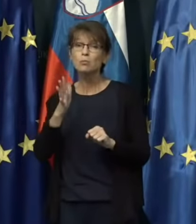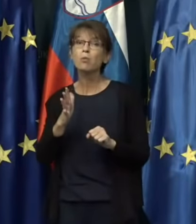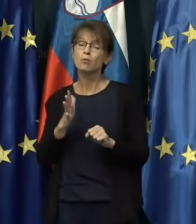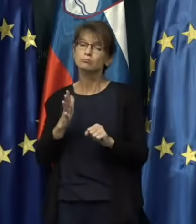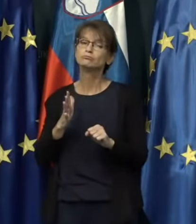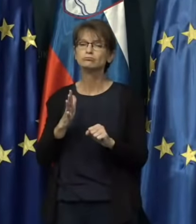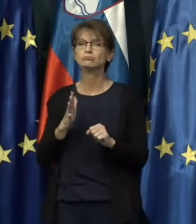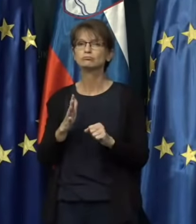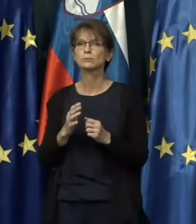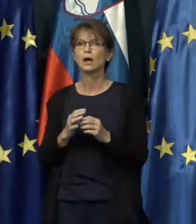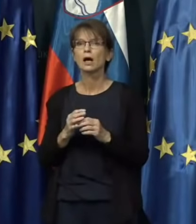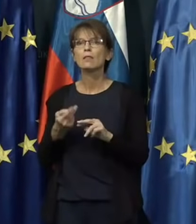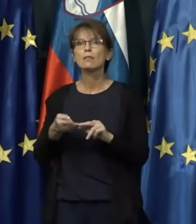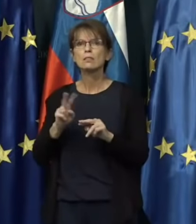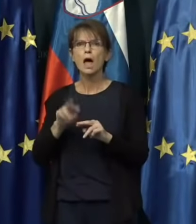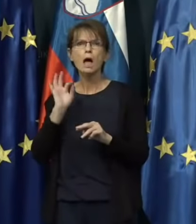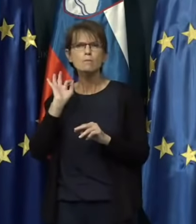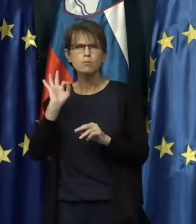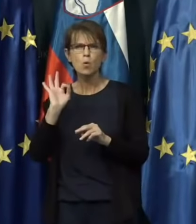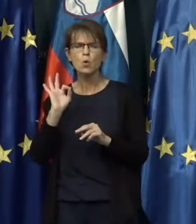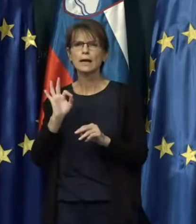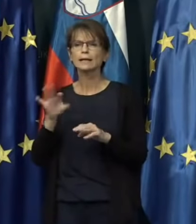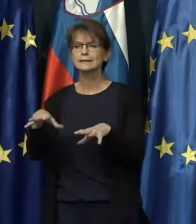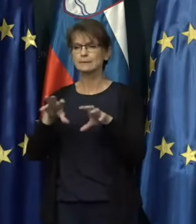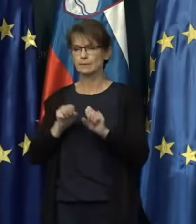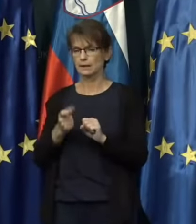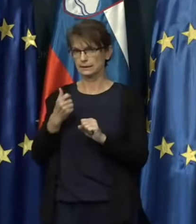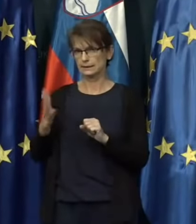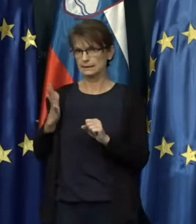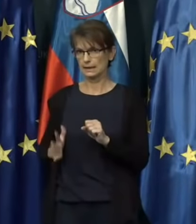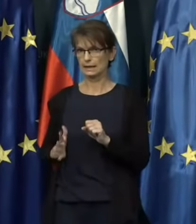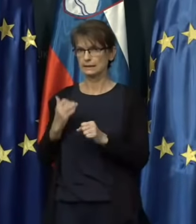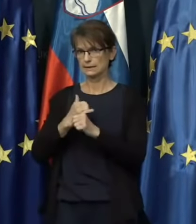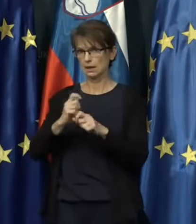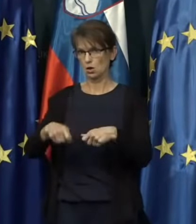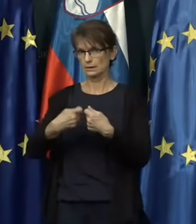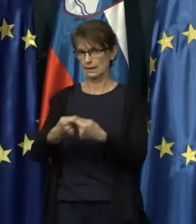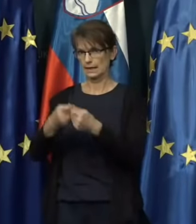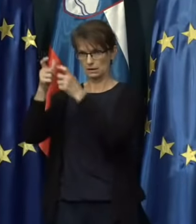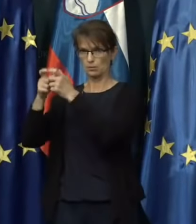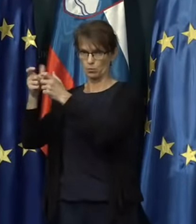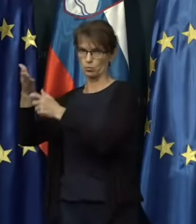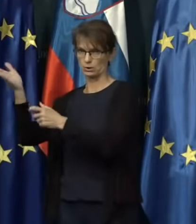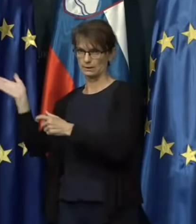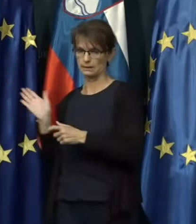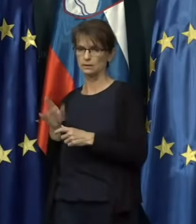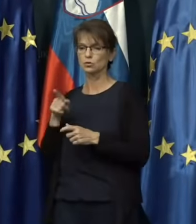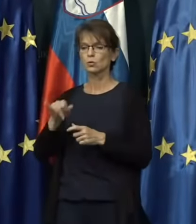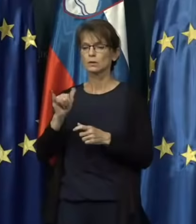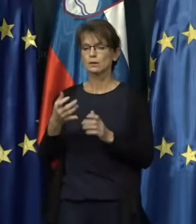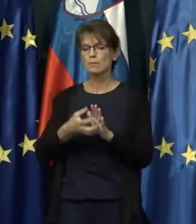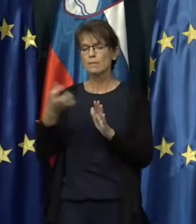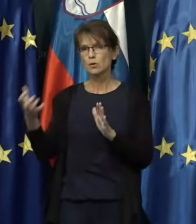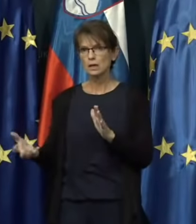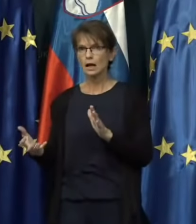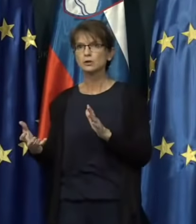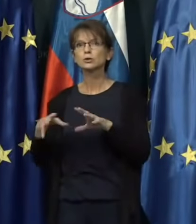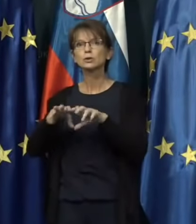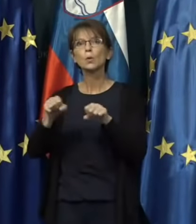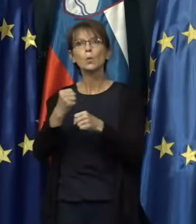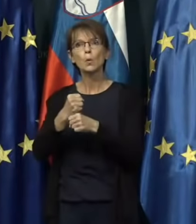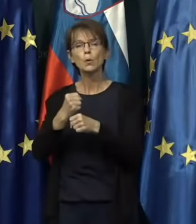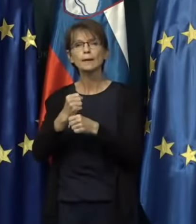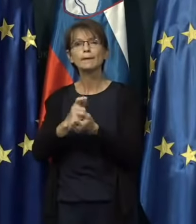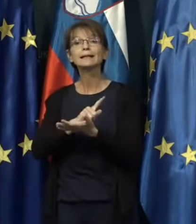najbolje sprejeta strani delodajalcev, je podaljšanje ukrepa